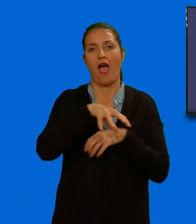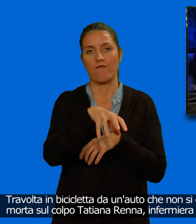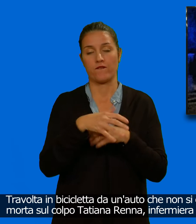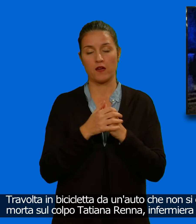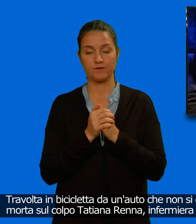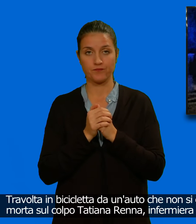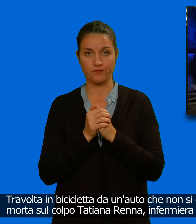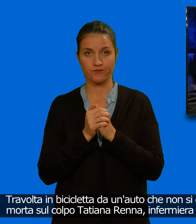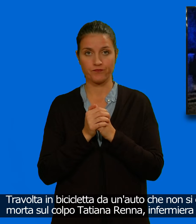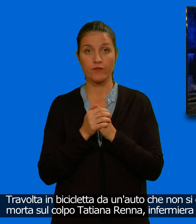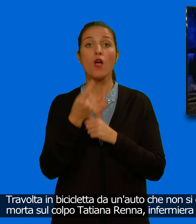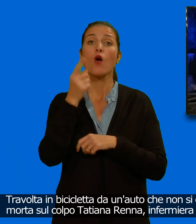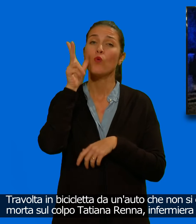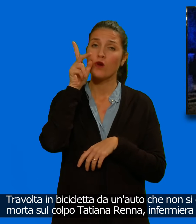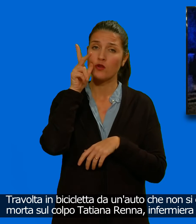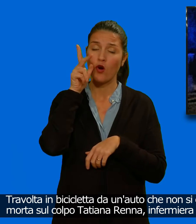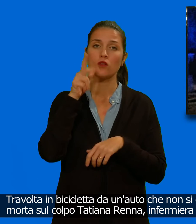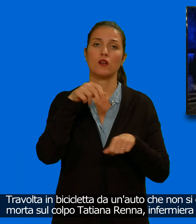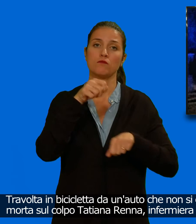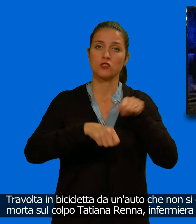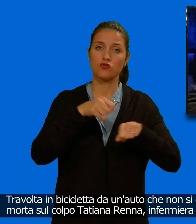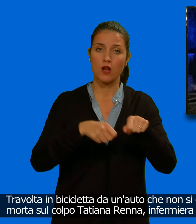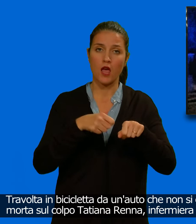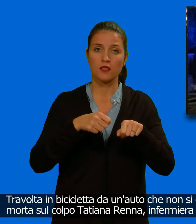Travolta in bicicletta da un'auto che non si ferma a soccorrerla.